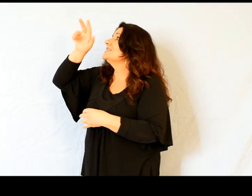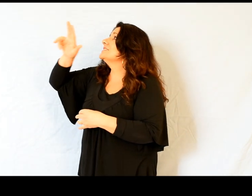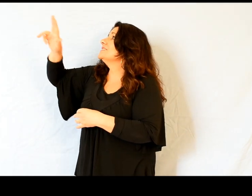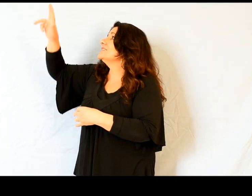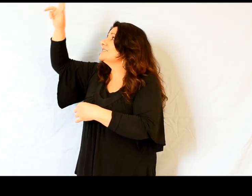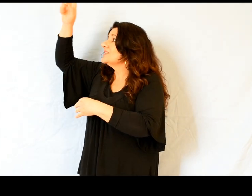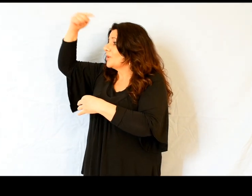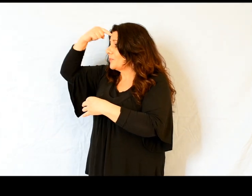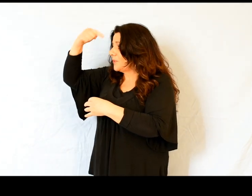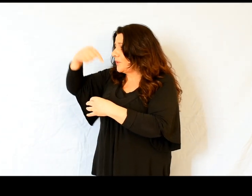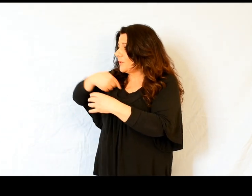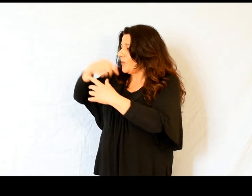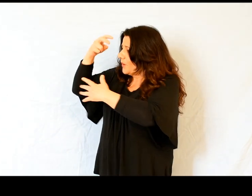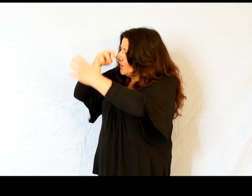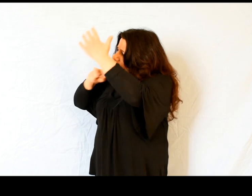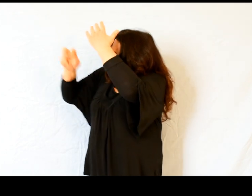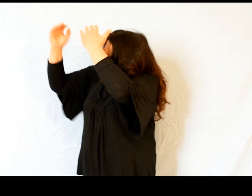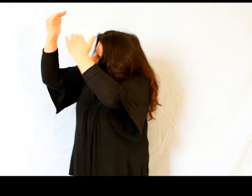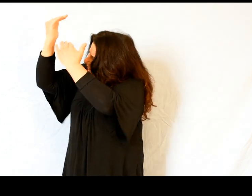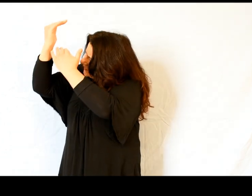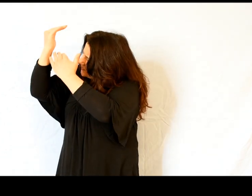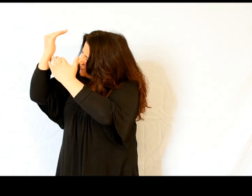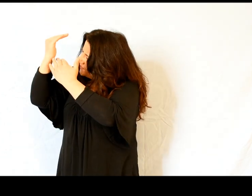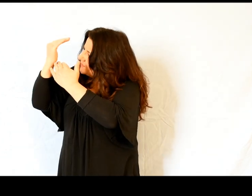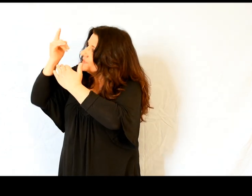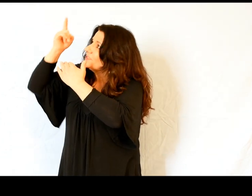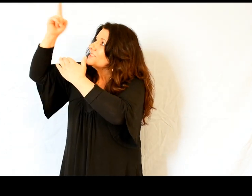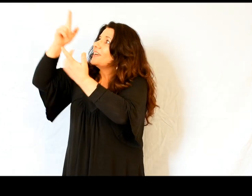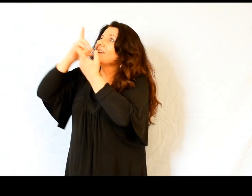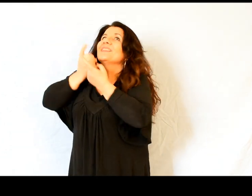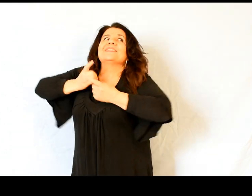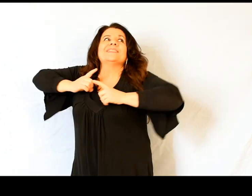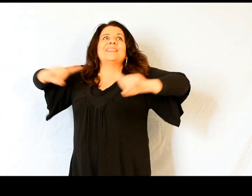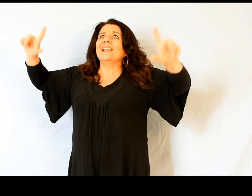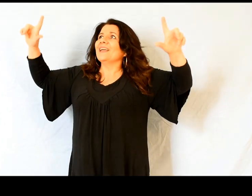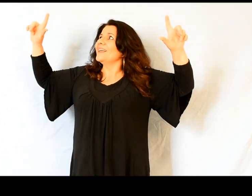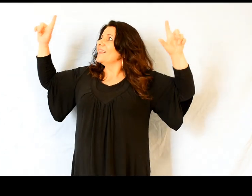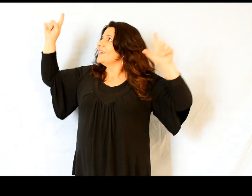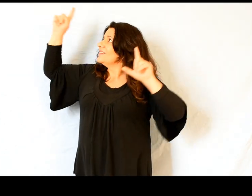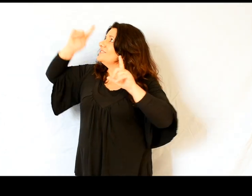champs de délivrance, tu m'as entouré